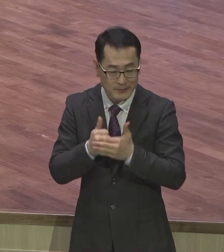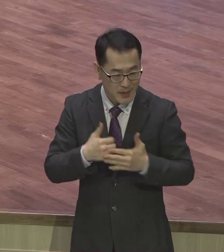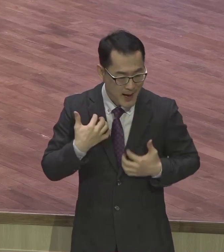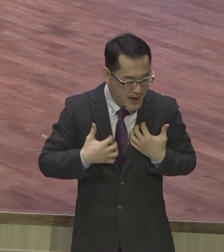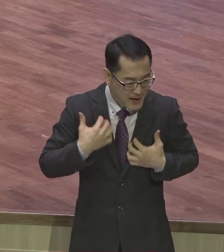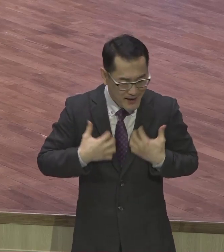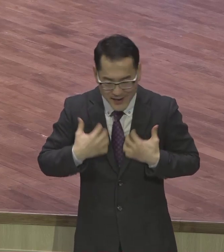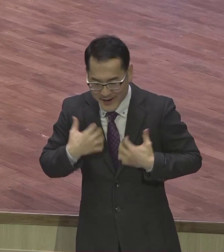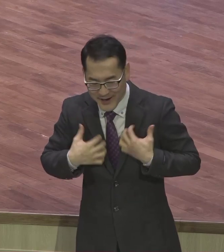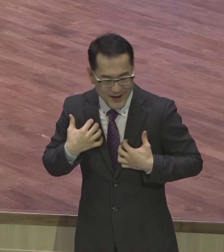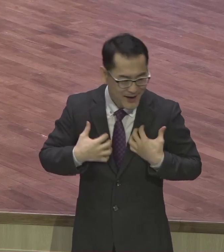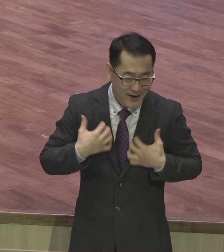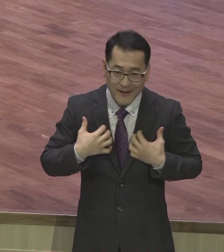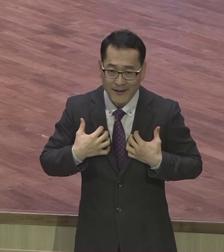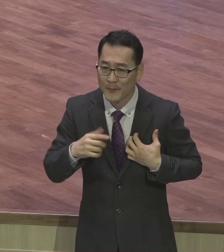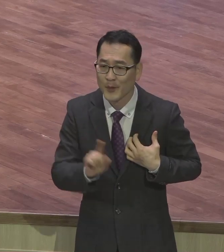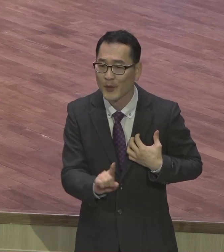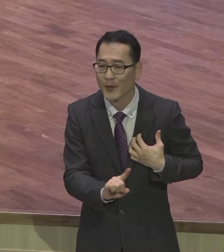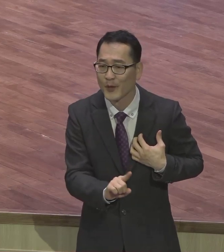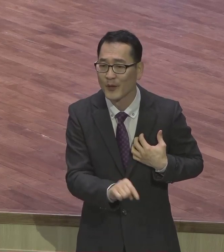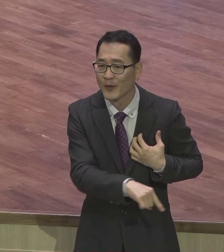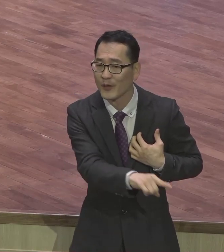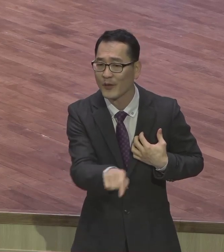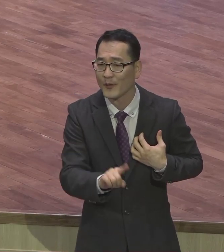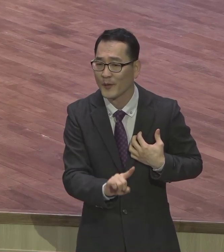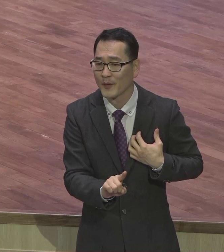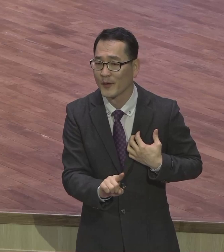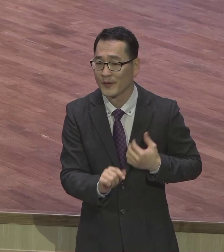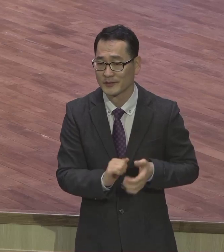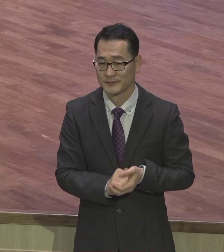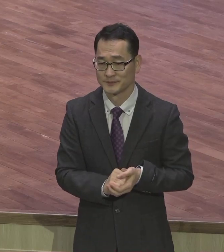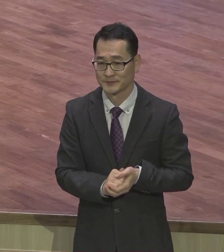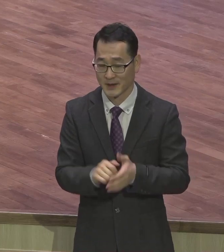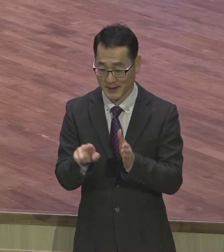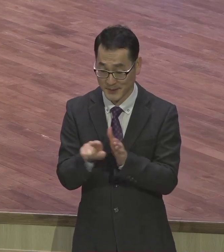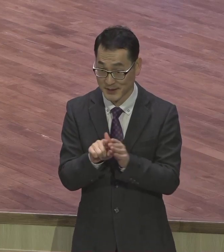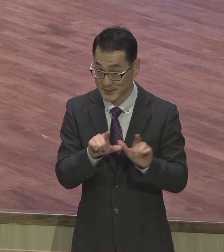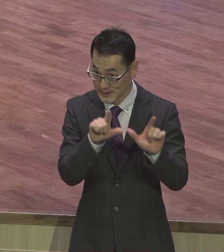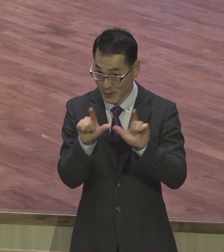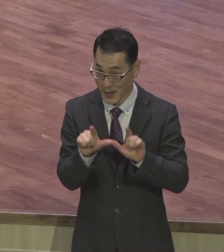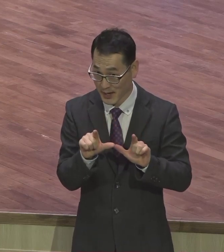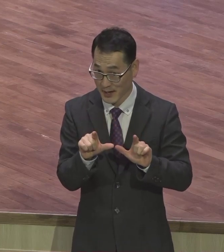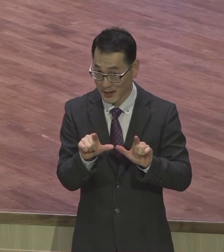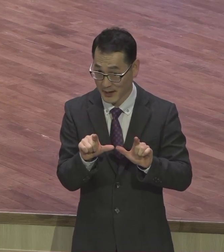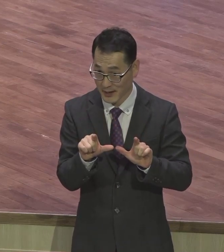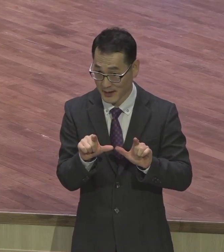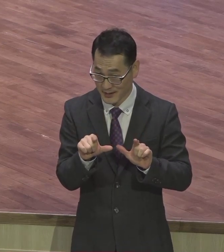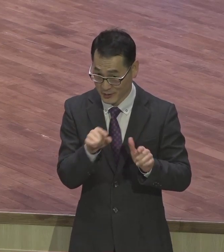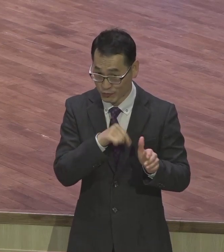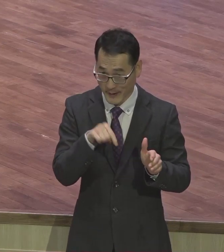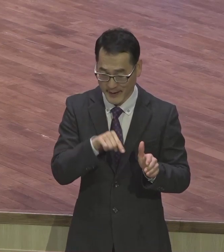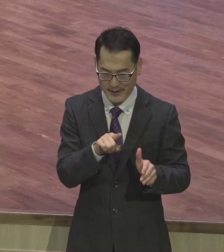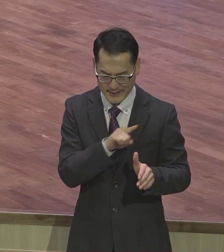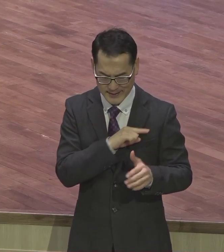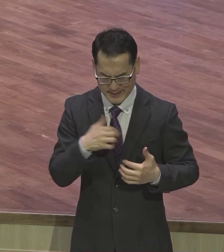신앙생활은 하나님이 무엇을 그렇게 좋아하시는가 기뻐하시는가 이거 발견하고